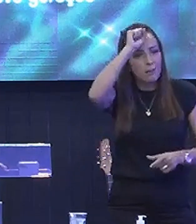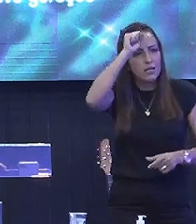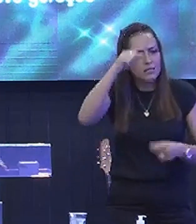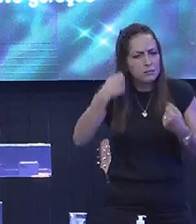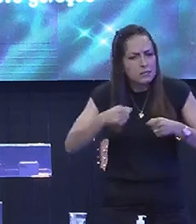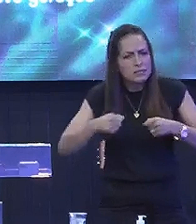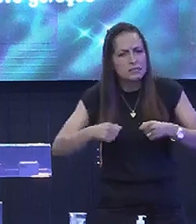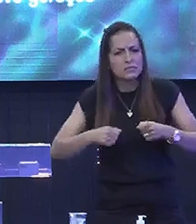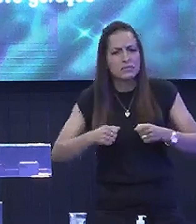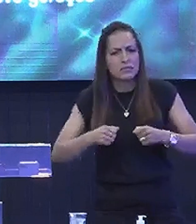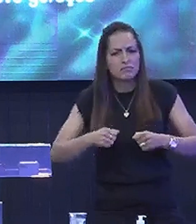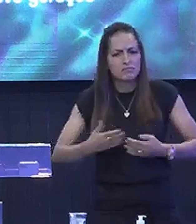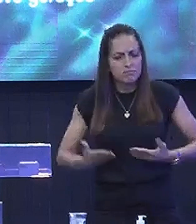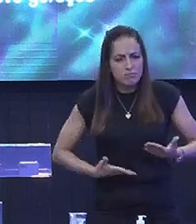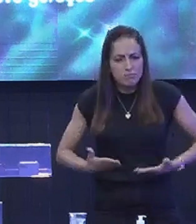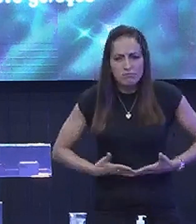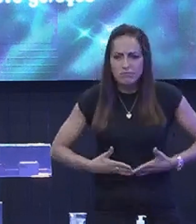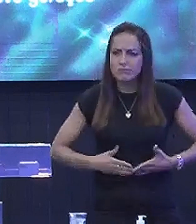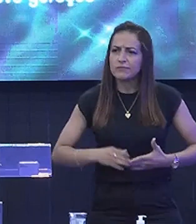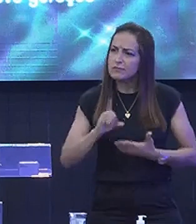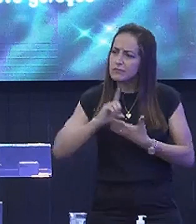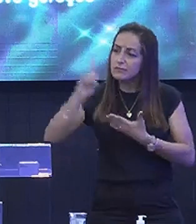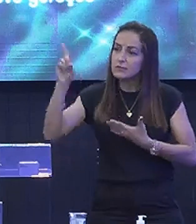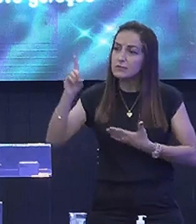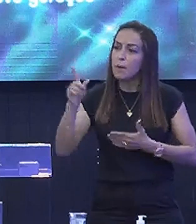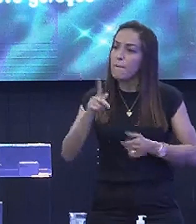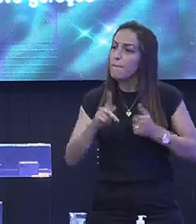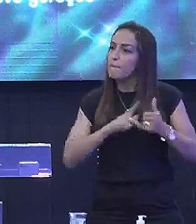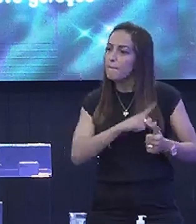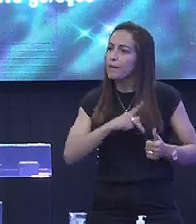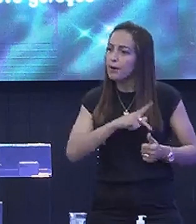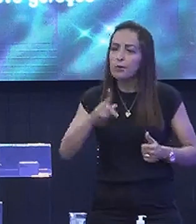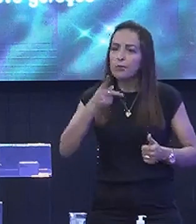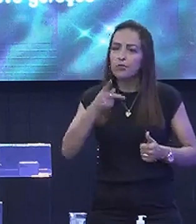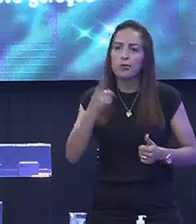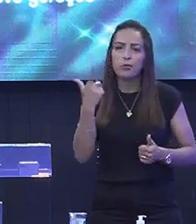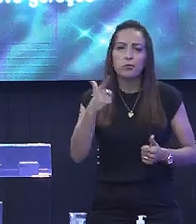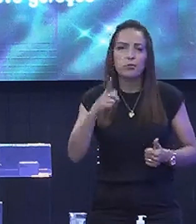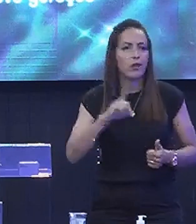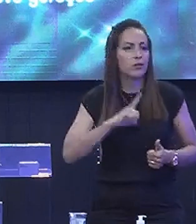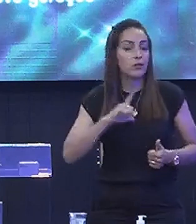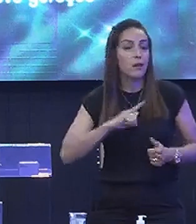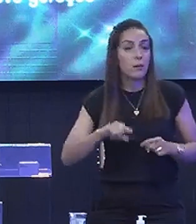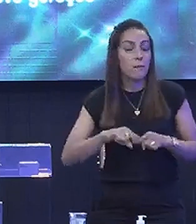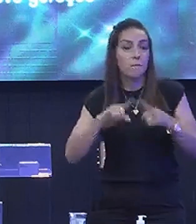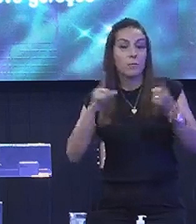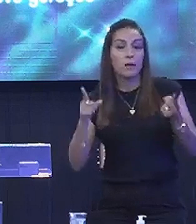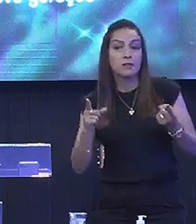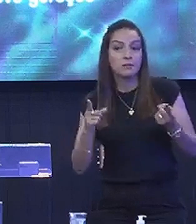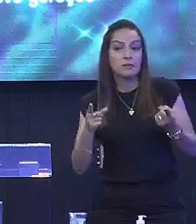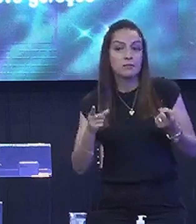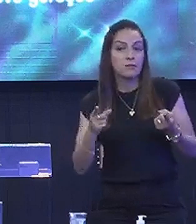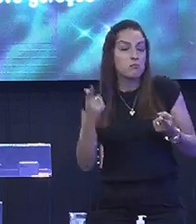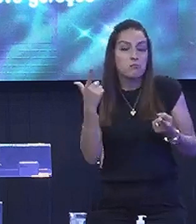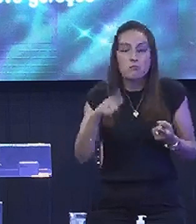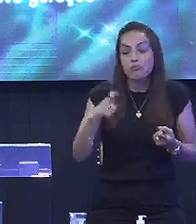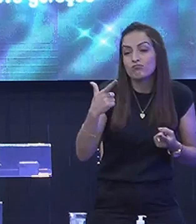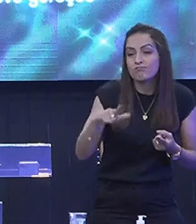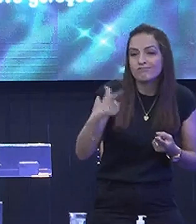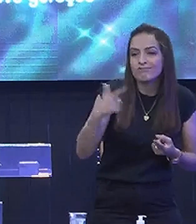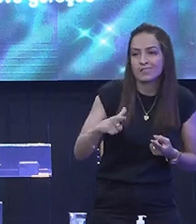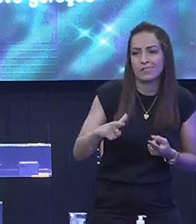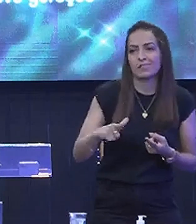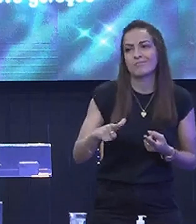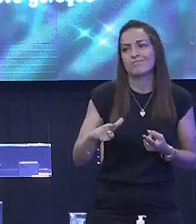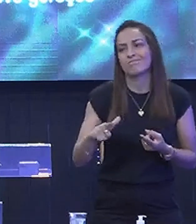servir a Deus Naquilo que Paulo fala Tanto sei ter Passos verdejantes Quanto não sei ter Passos